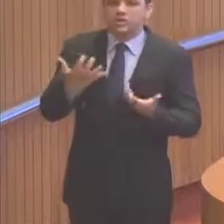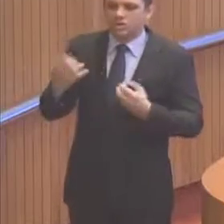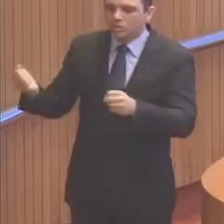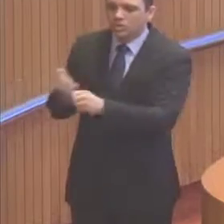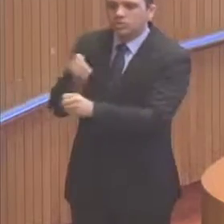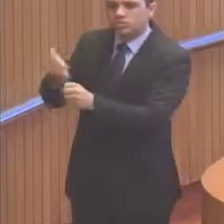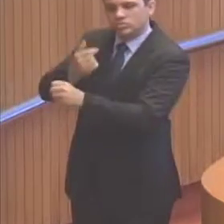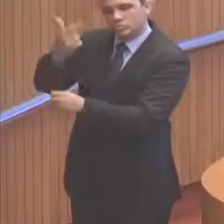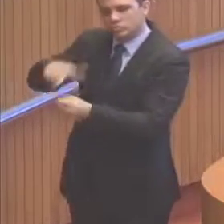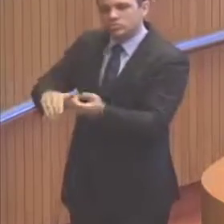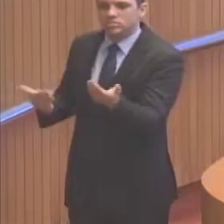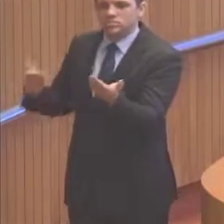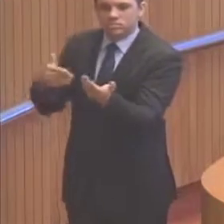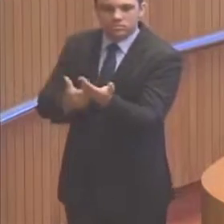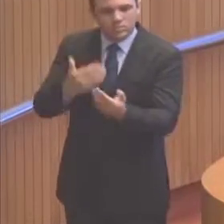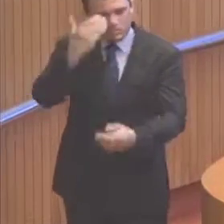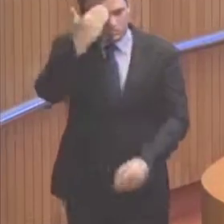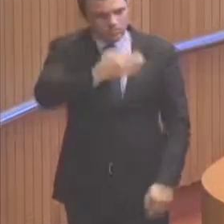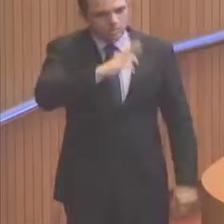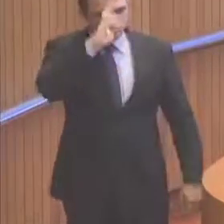um terminal portuário. Muito obrigado, senhor presidente.